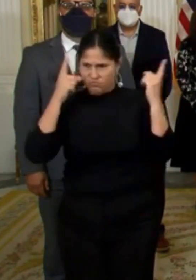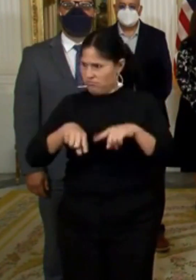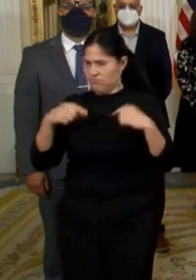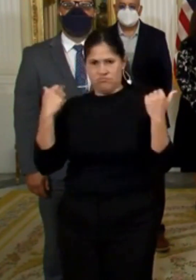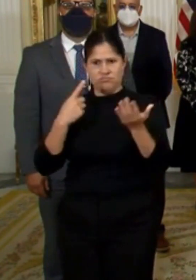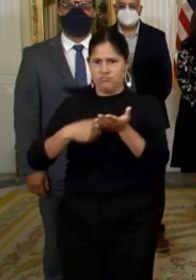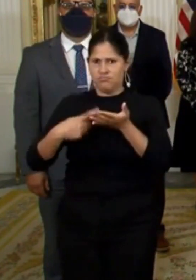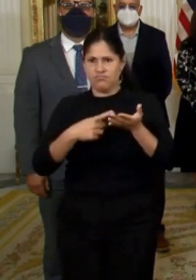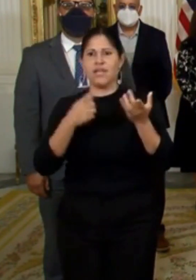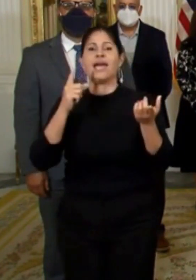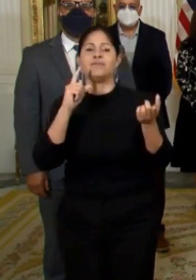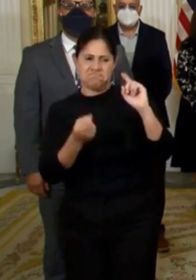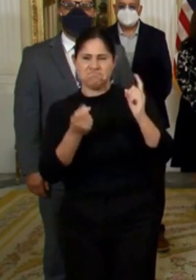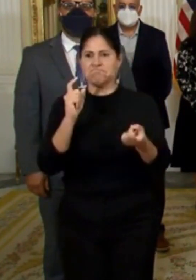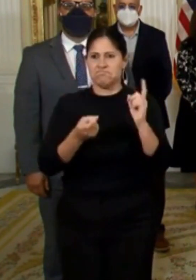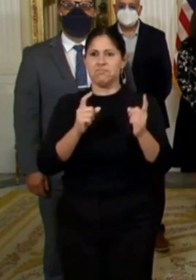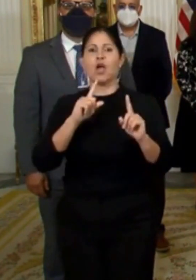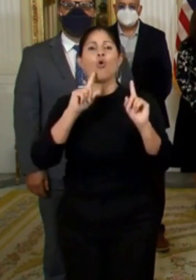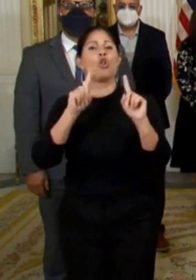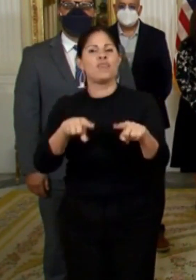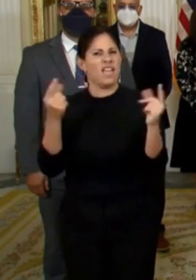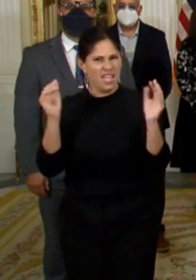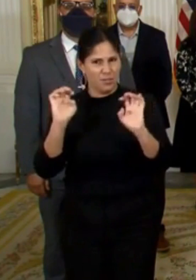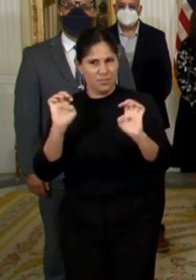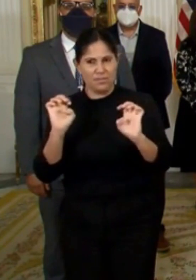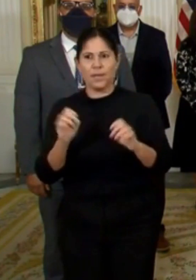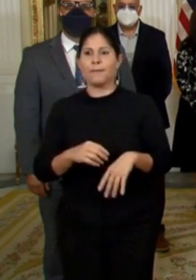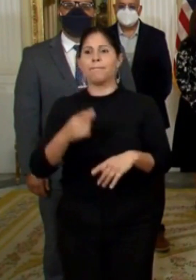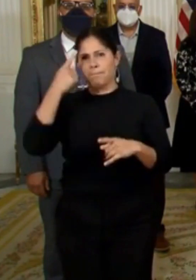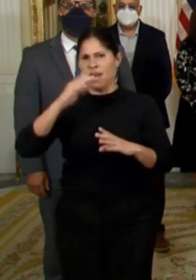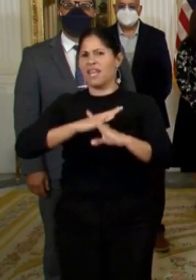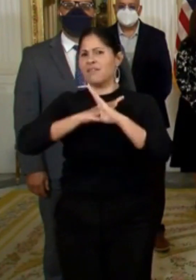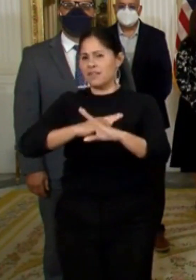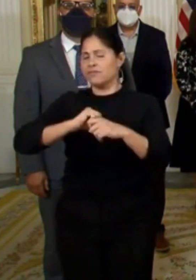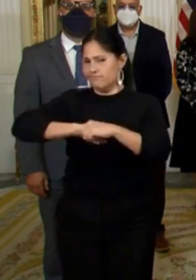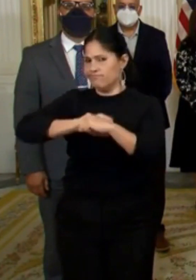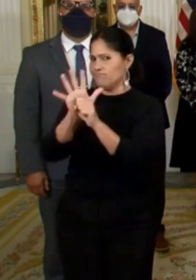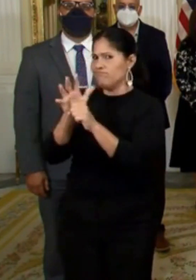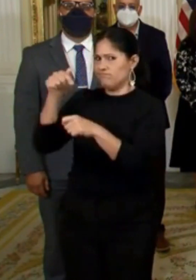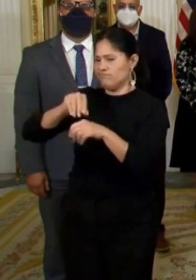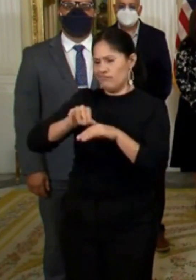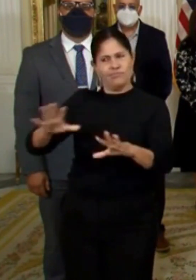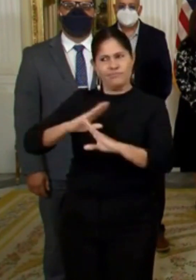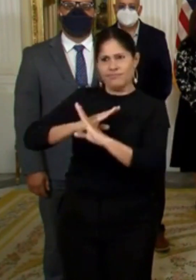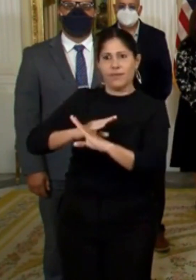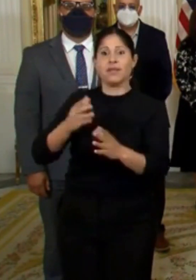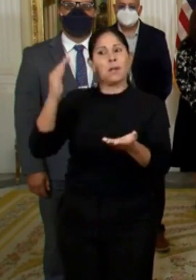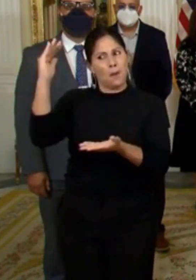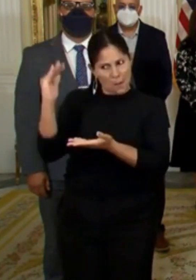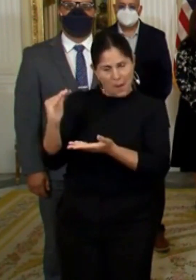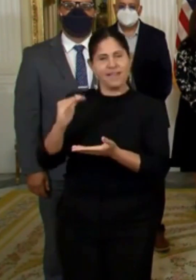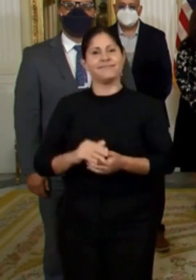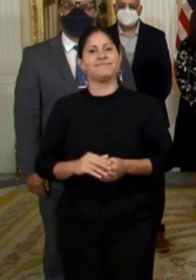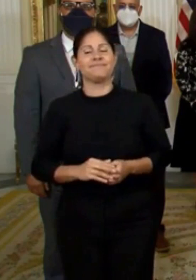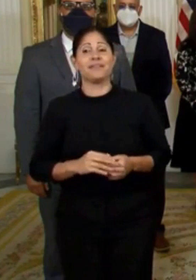modificar el estado de emergencia que decretamos como medida para contener el avance del COVID-19. Se trata de